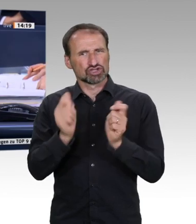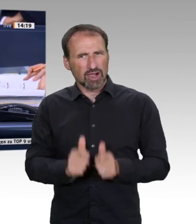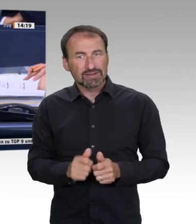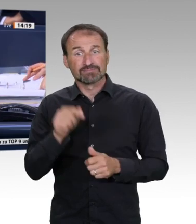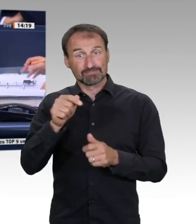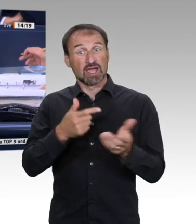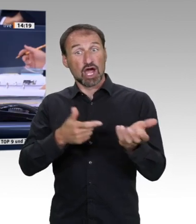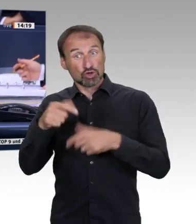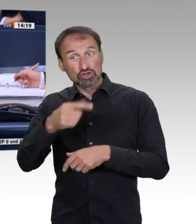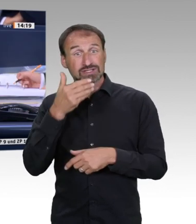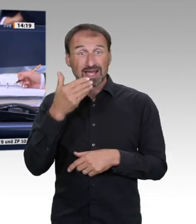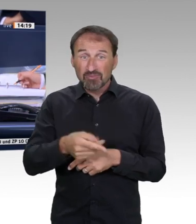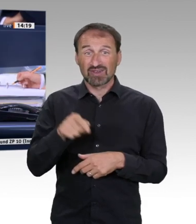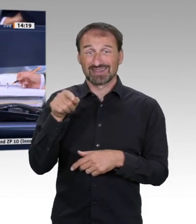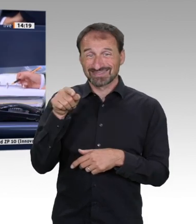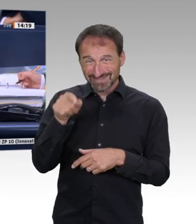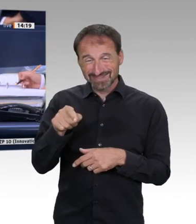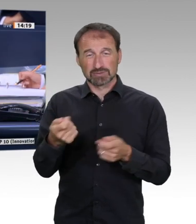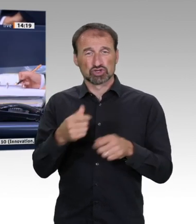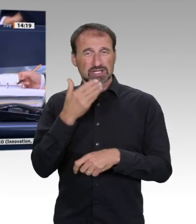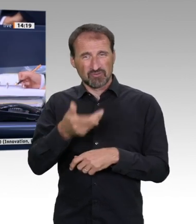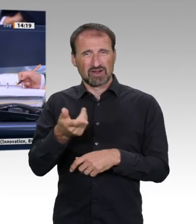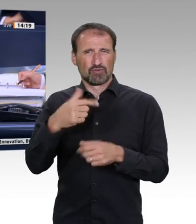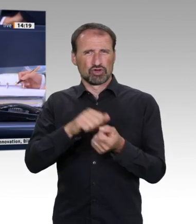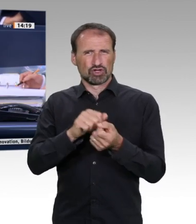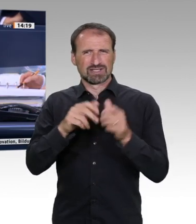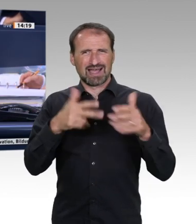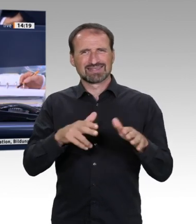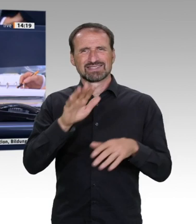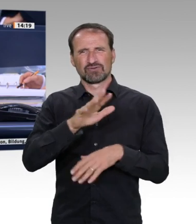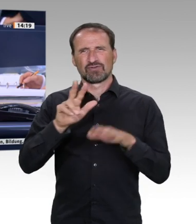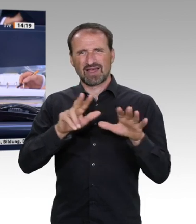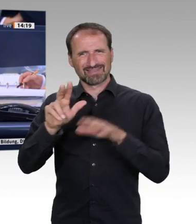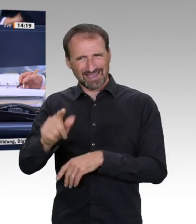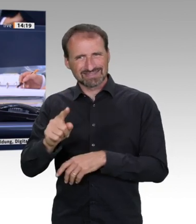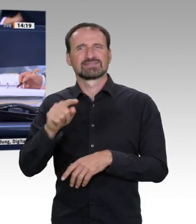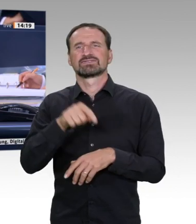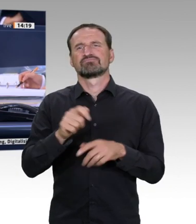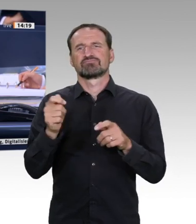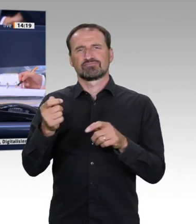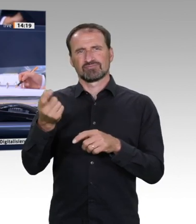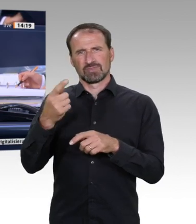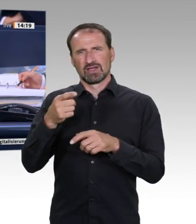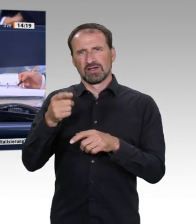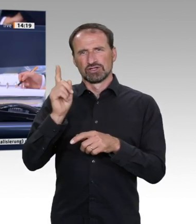Ausschusses für Wirtschaft und Energie zu dem Antrag der Fraktion Bündnis 90 Grüne mit dem Titel Digitalisierung ökologisch gestalten.